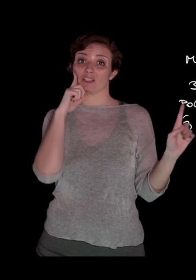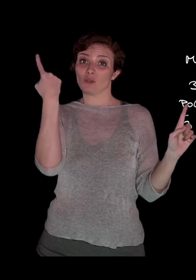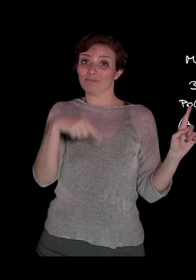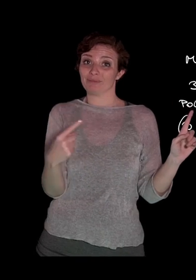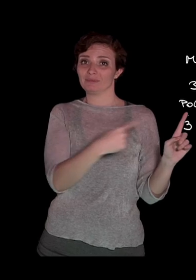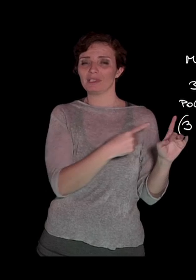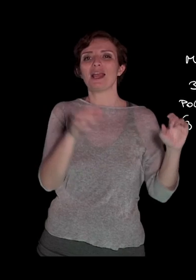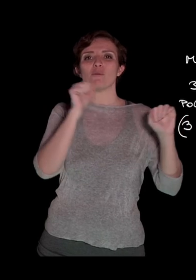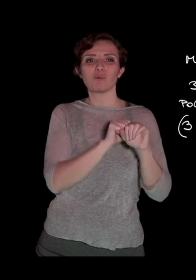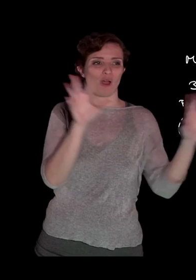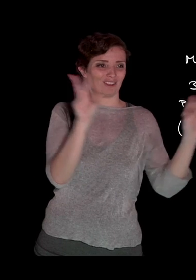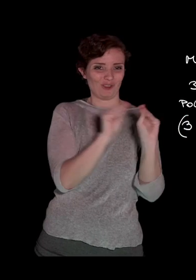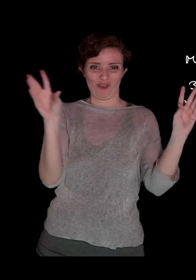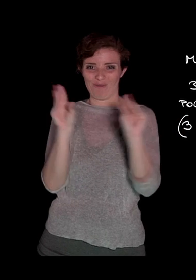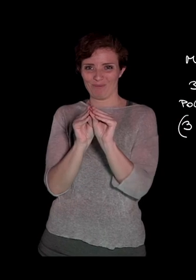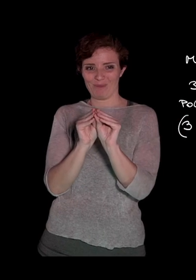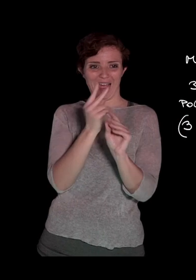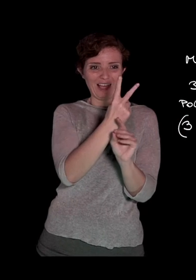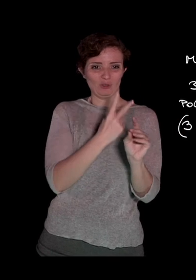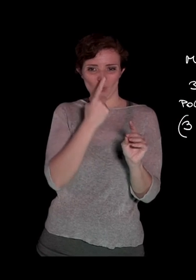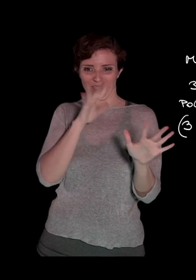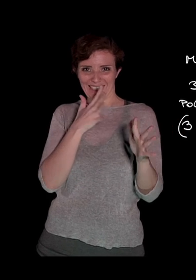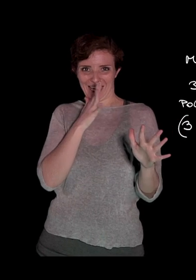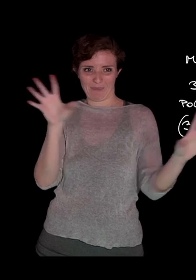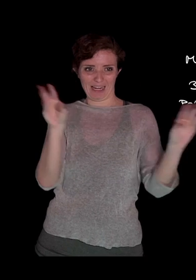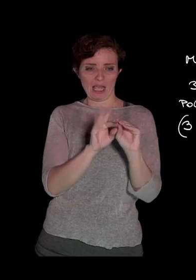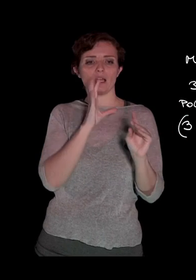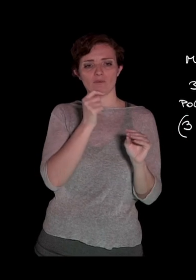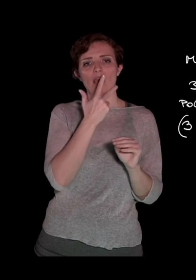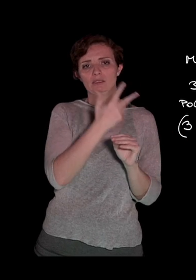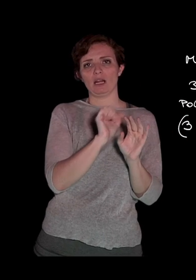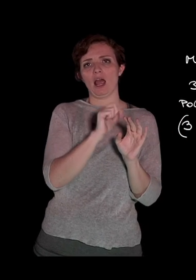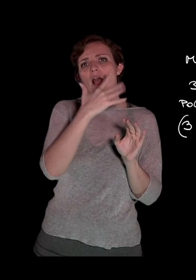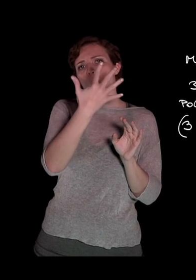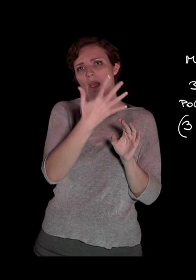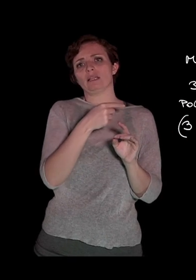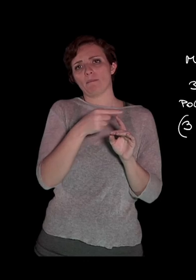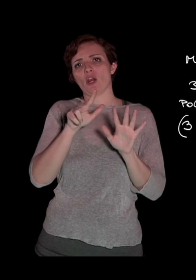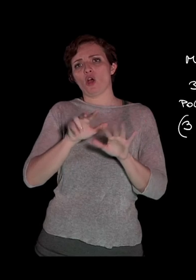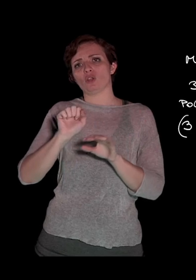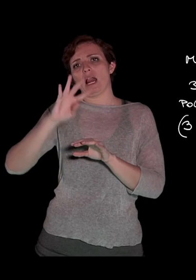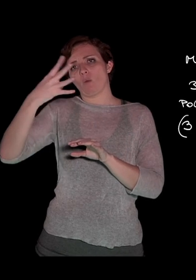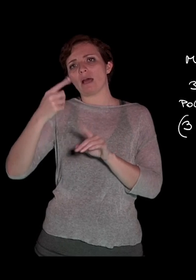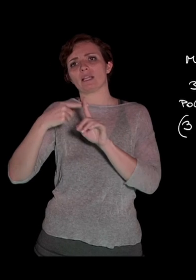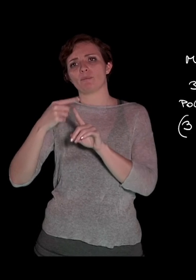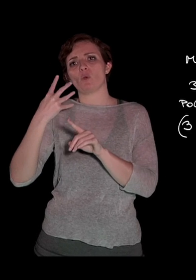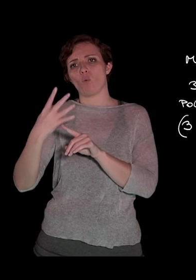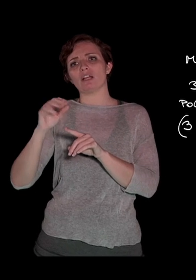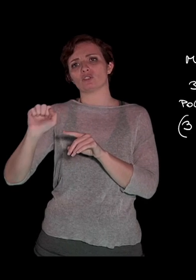caso evidentemente possiamo andare a sommare questi due monomi simili, quindi viene 3a alla quinta meno 8a alla quarta più 4a alla